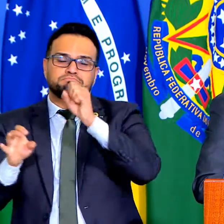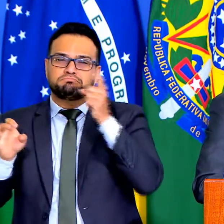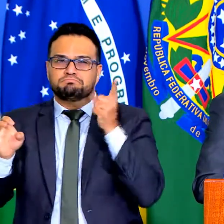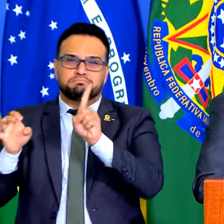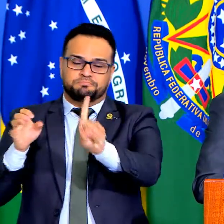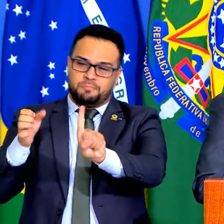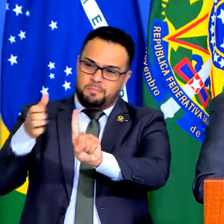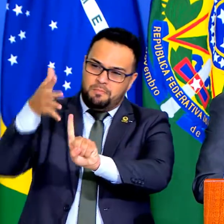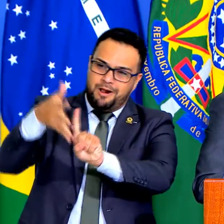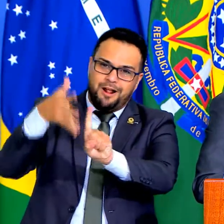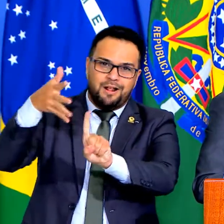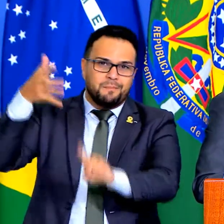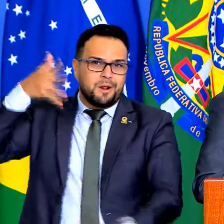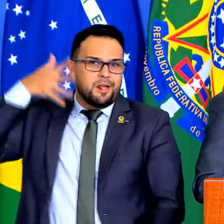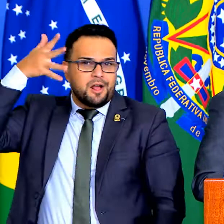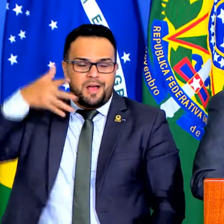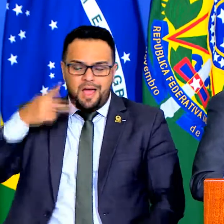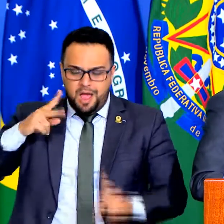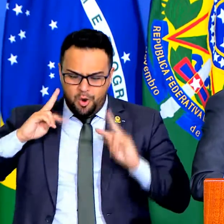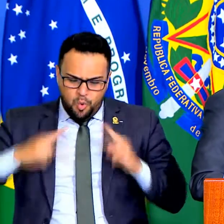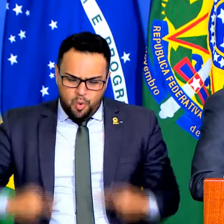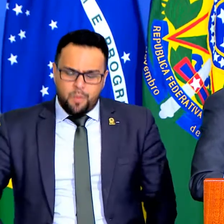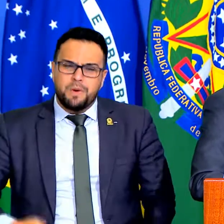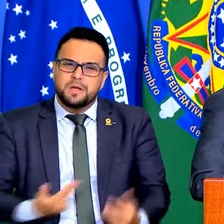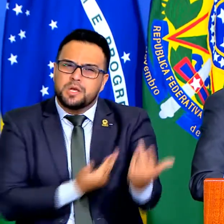ele é um ser humano igualzinho, cada um de nós,